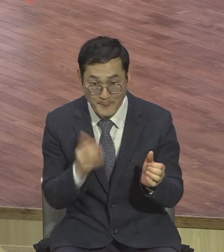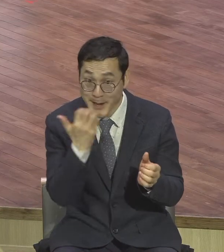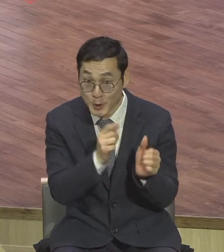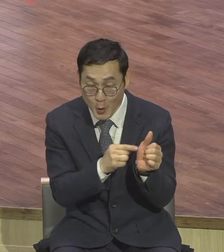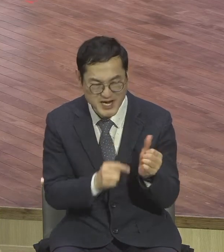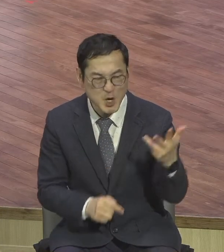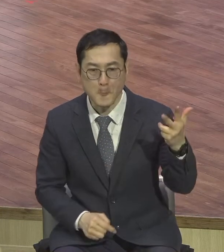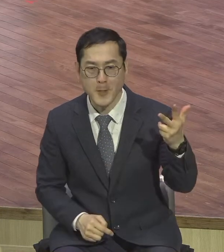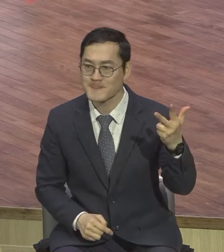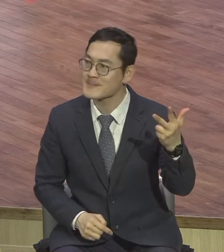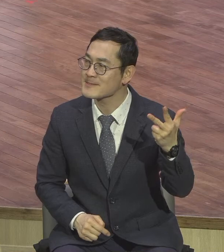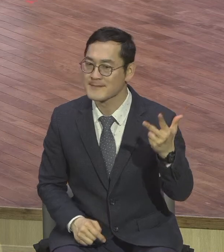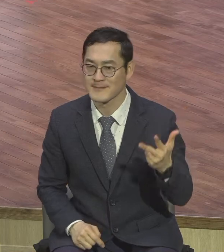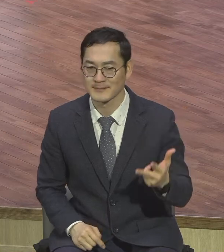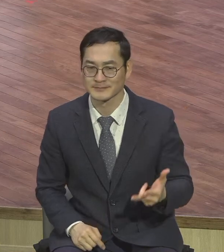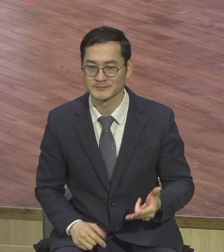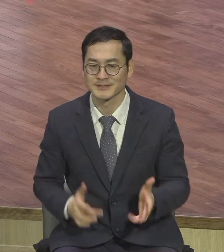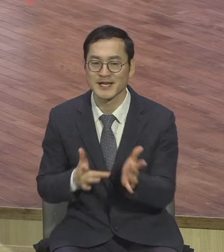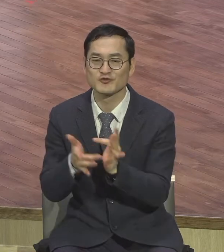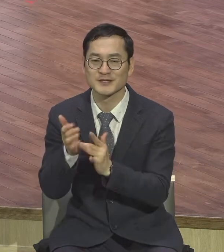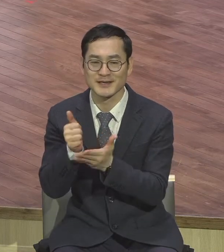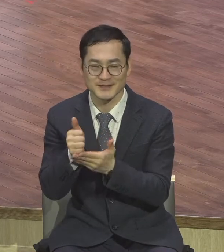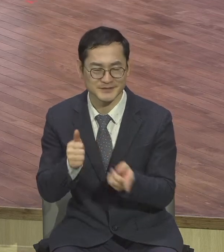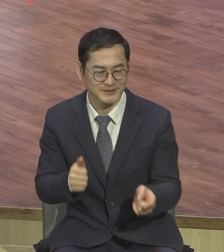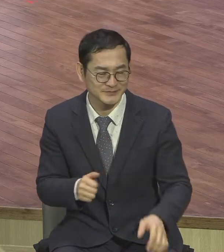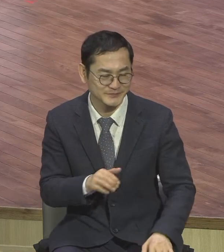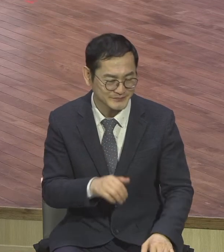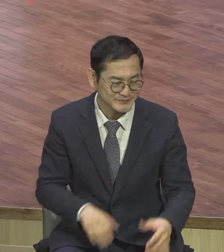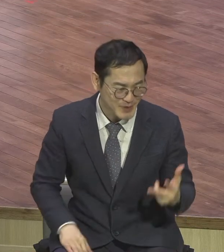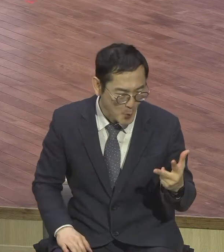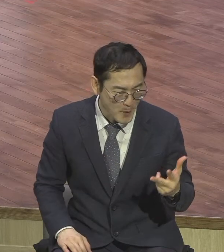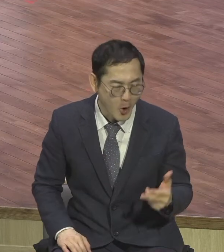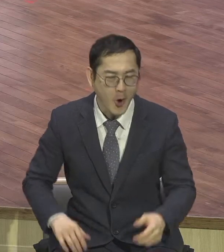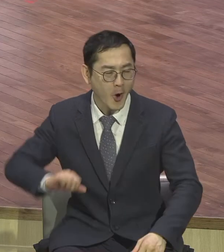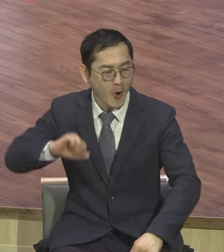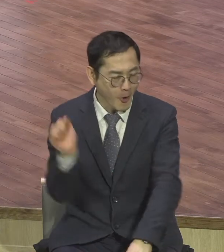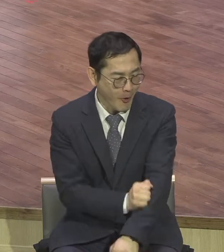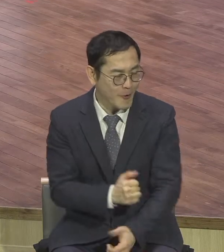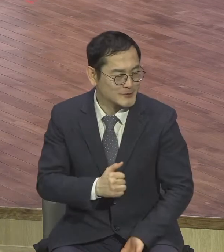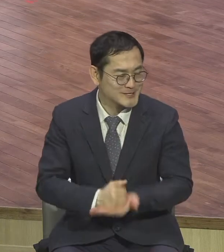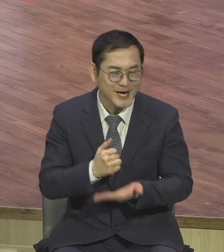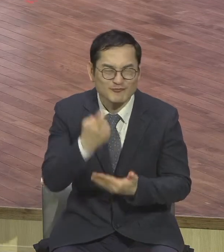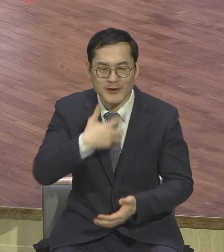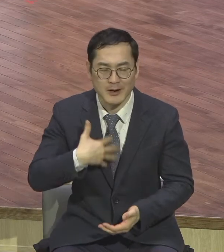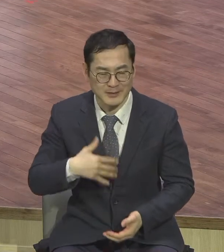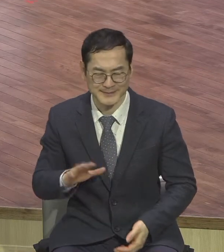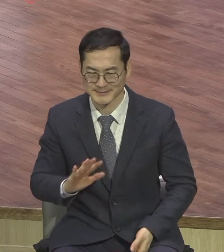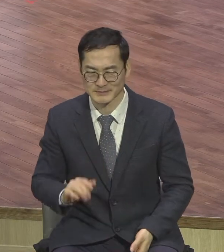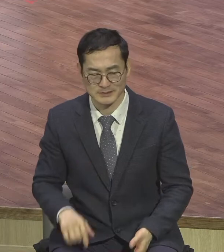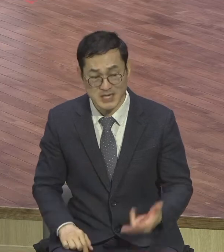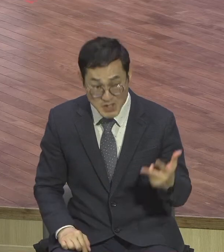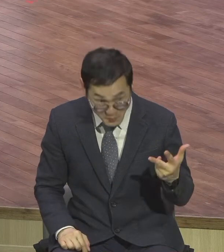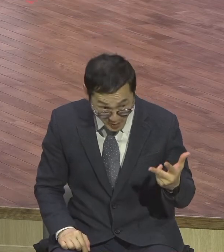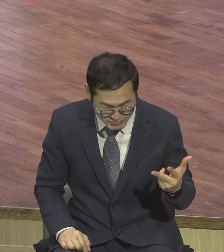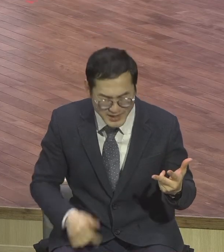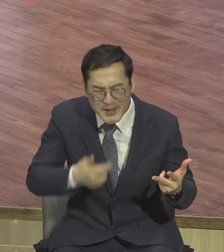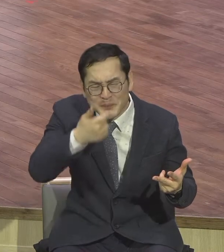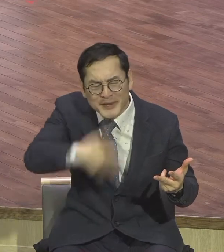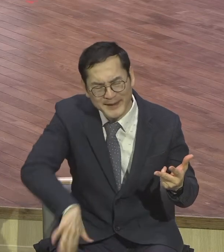베드로의 예상을 깨는 답변을 하셨습니다 일곱 번 뿐만 아니야 일곱 번을 이런